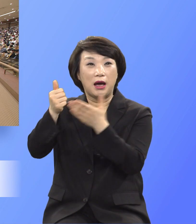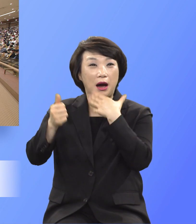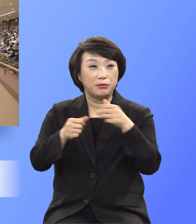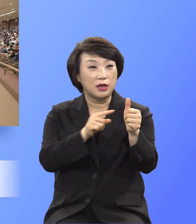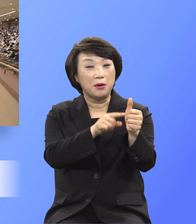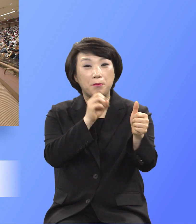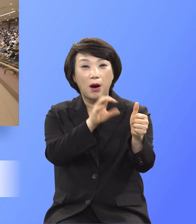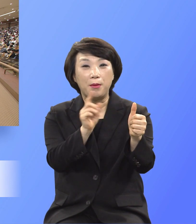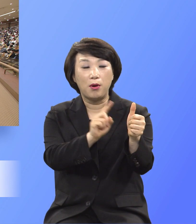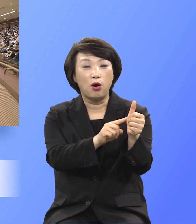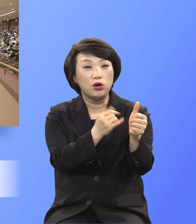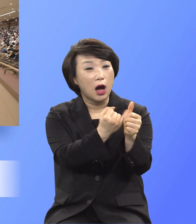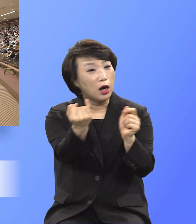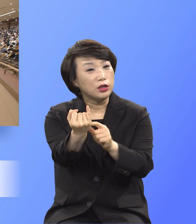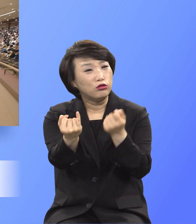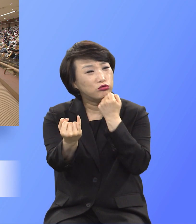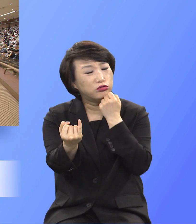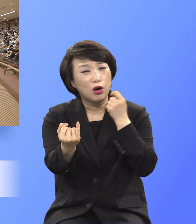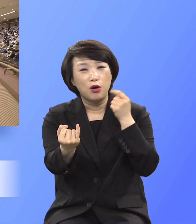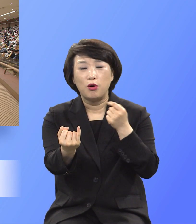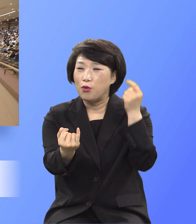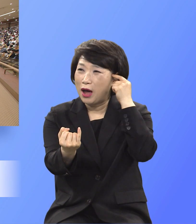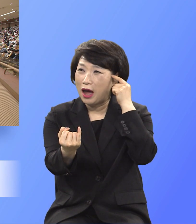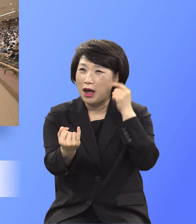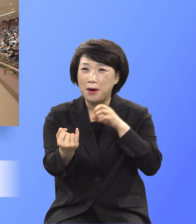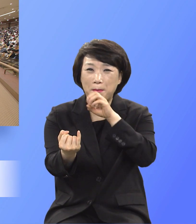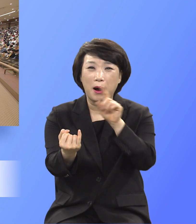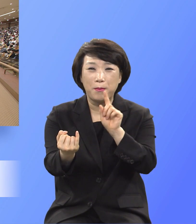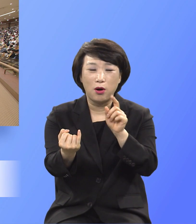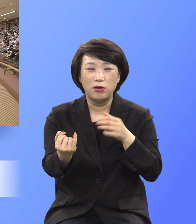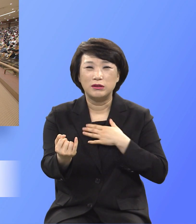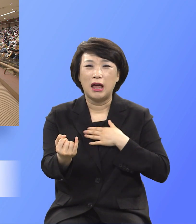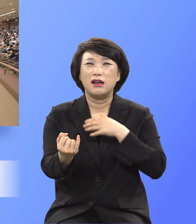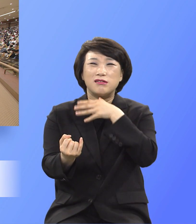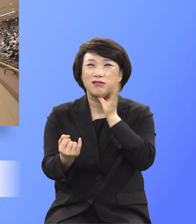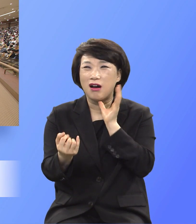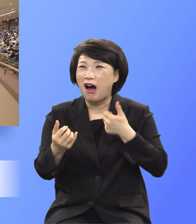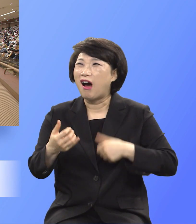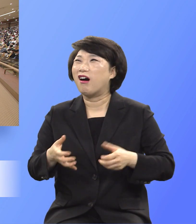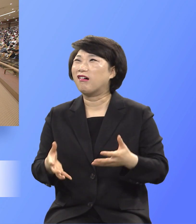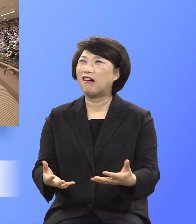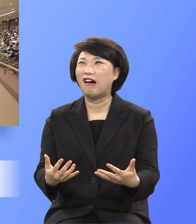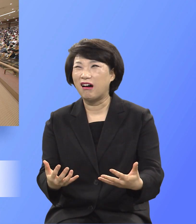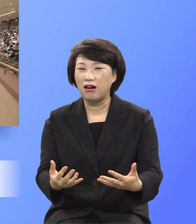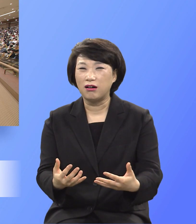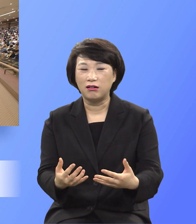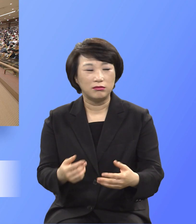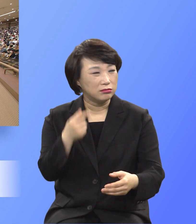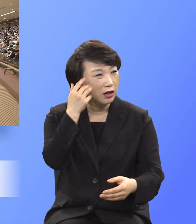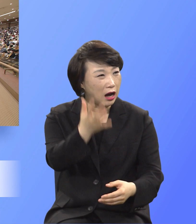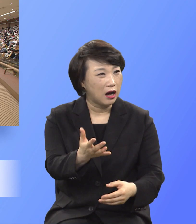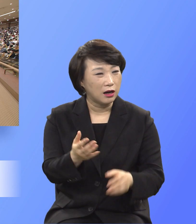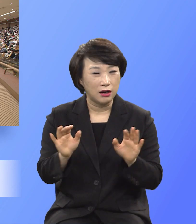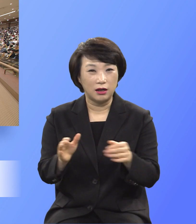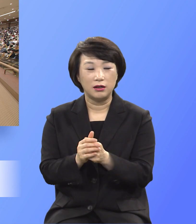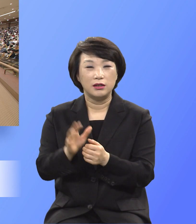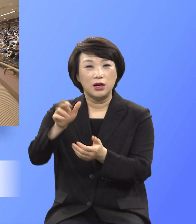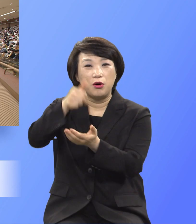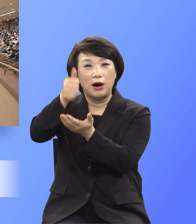사라가 왜 웃으며 이르기를 내가 늙었거늘 어떻게 아들을 낳으리요 하느냐 여호와께서 능치 못한 일이